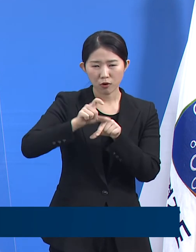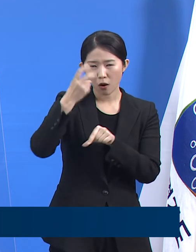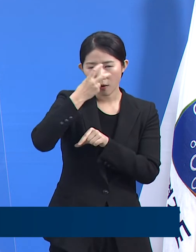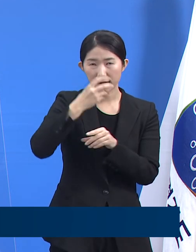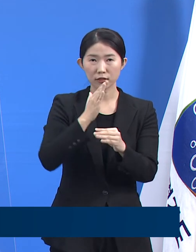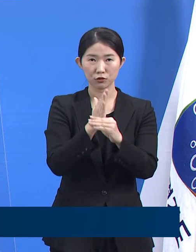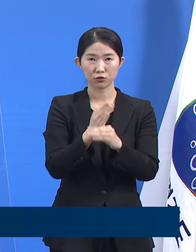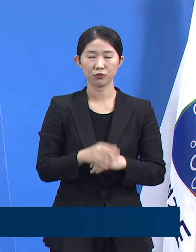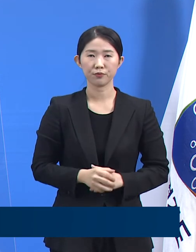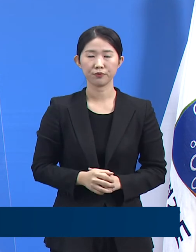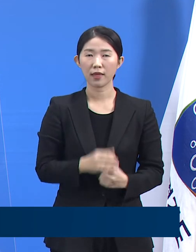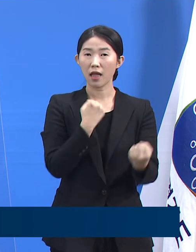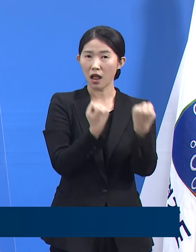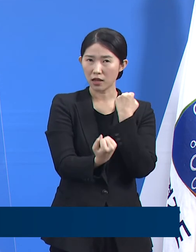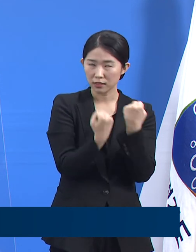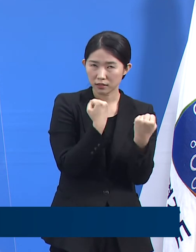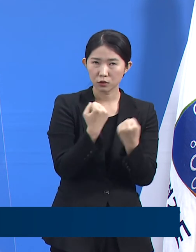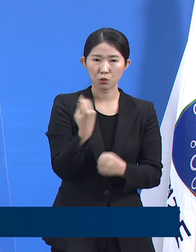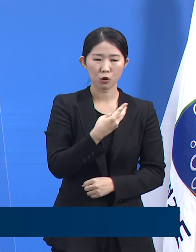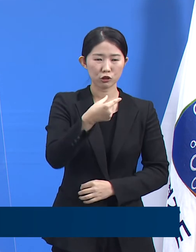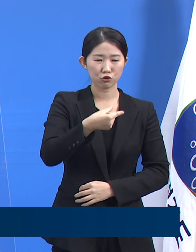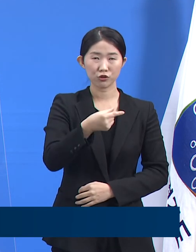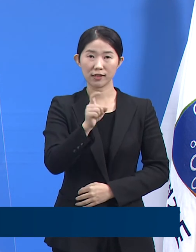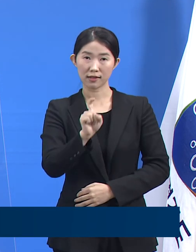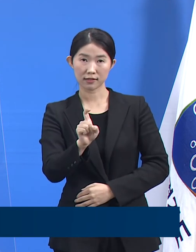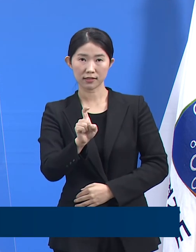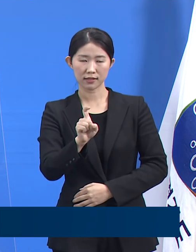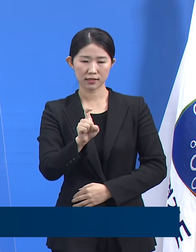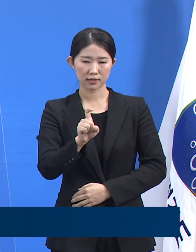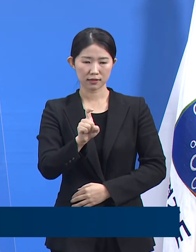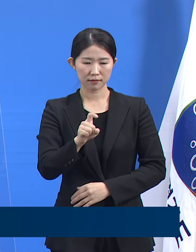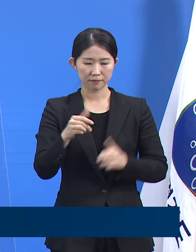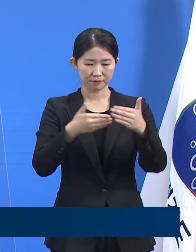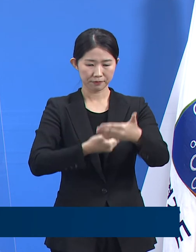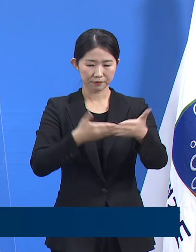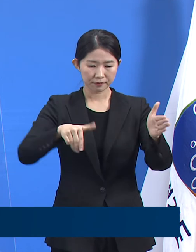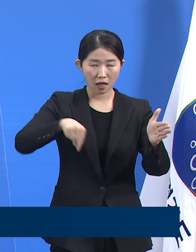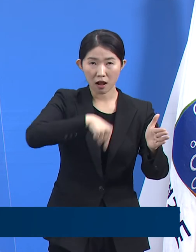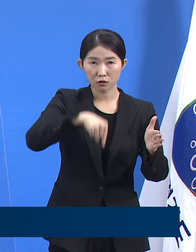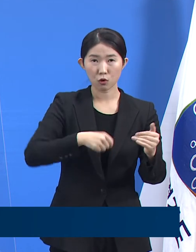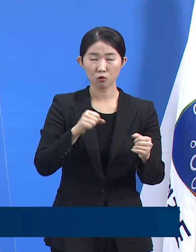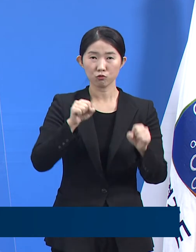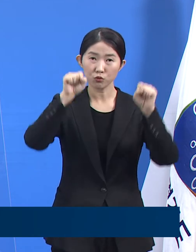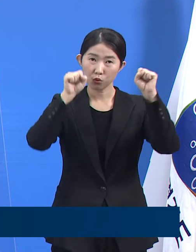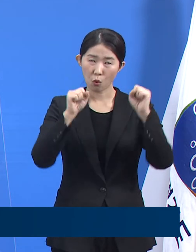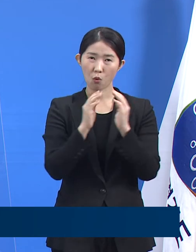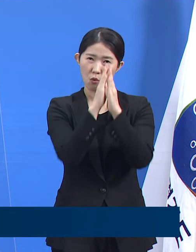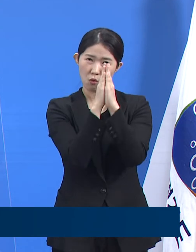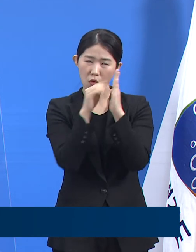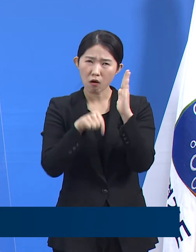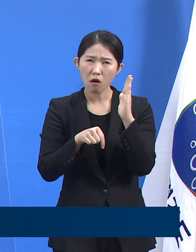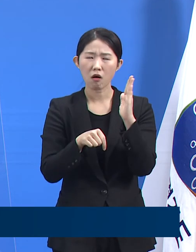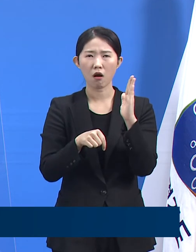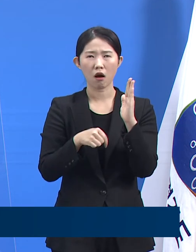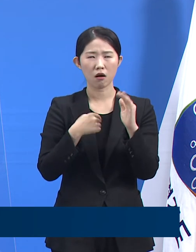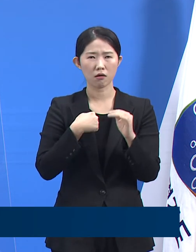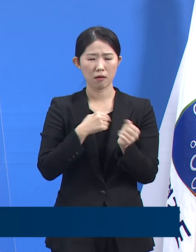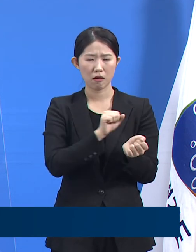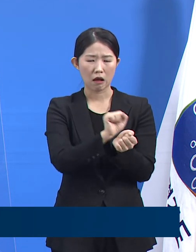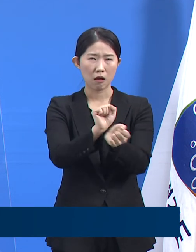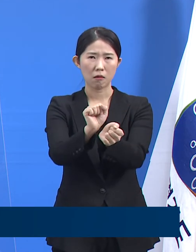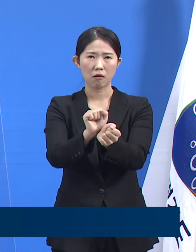헬스나 GX류의 실내체육시설은 잘 알려져 있다시피 상대적 위험도가 높은 공간입니다.